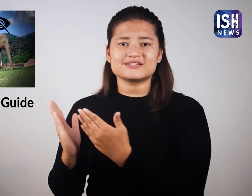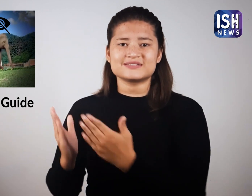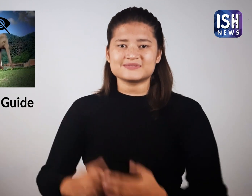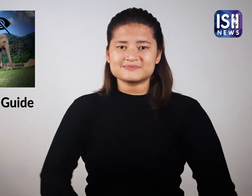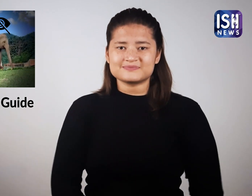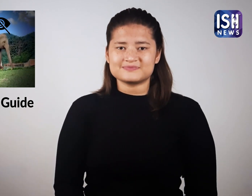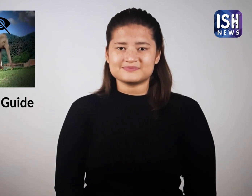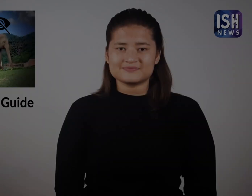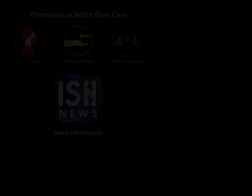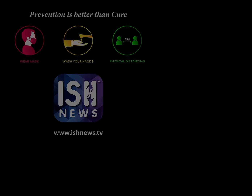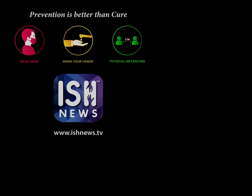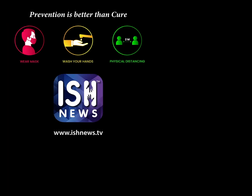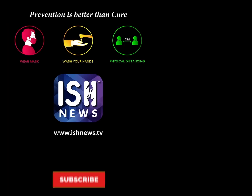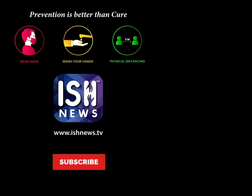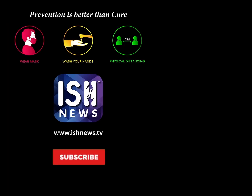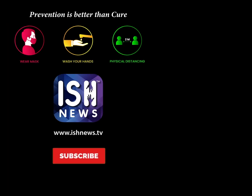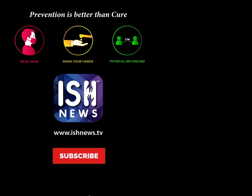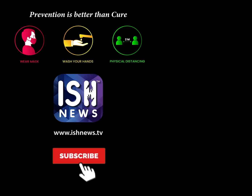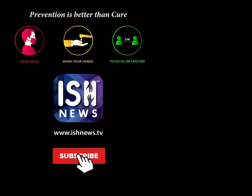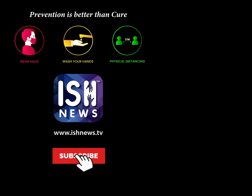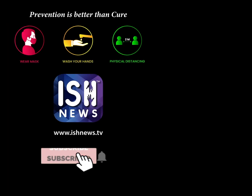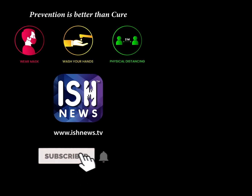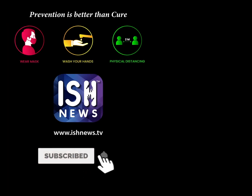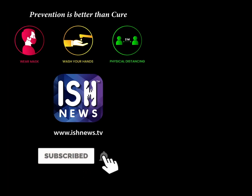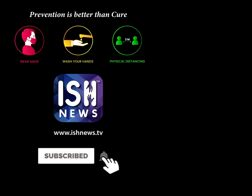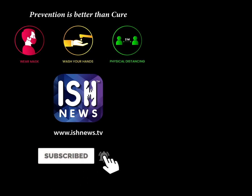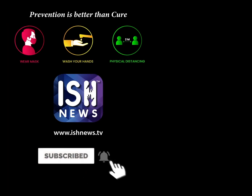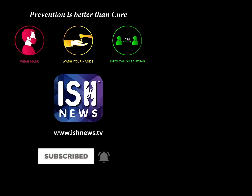हम्त्स बड़े जाओ कर देख सतना रहां.. क्थर डिए यार सबक्रम एक की बता कि आंदिती